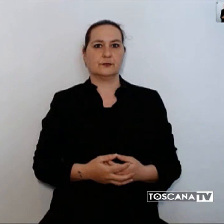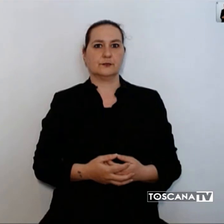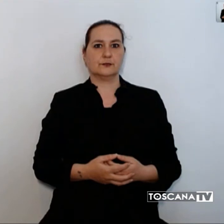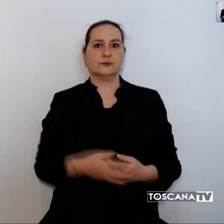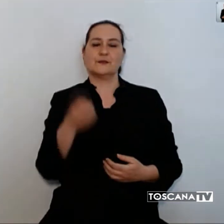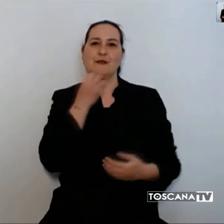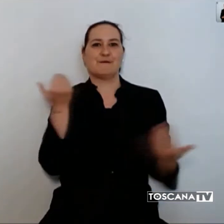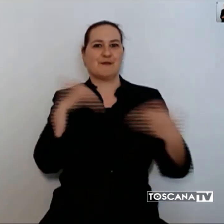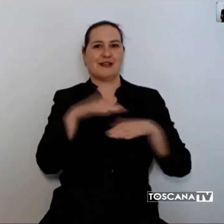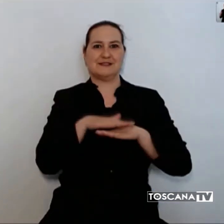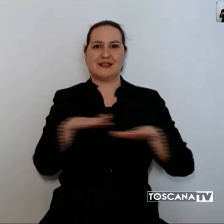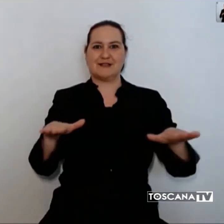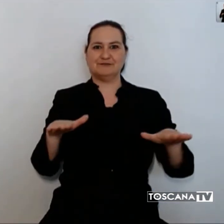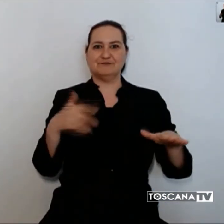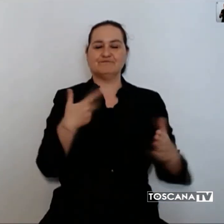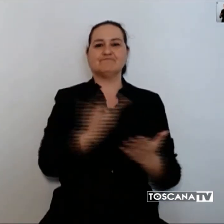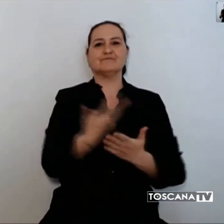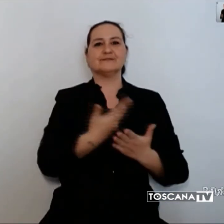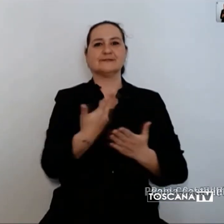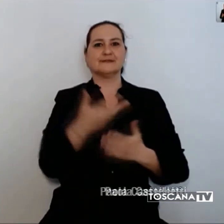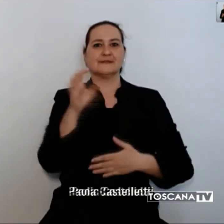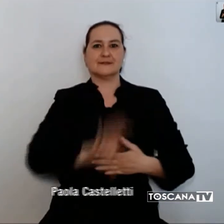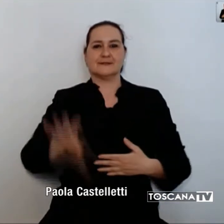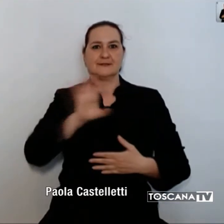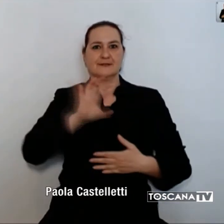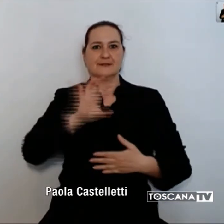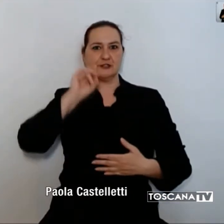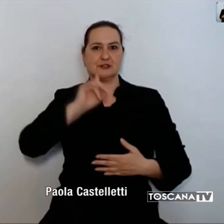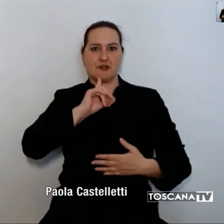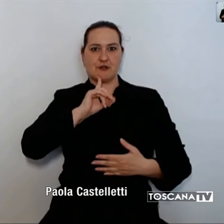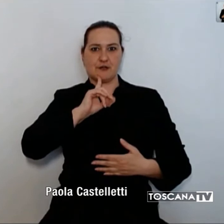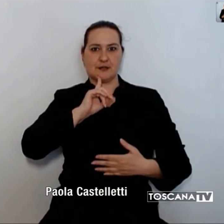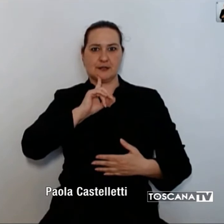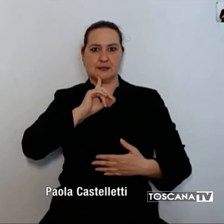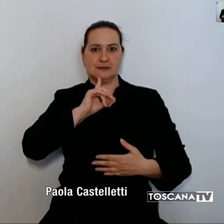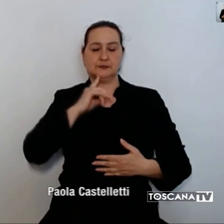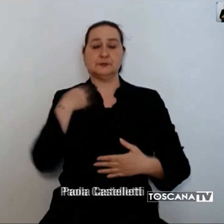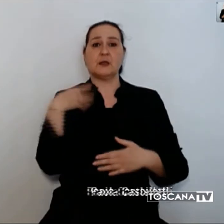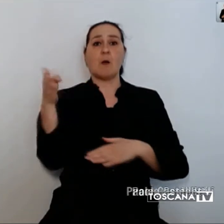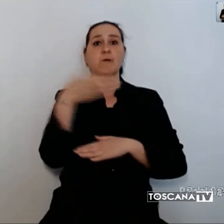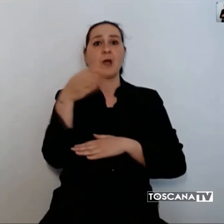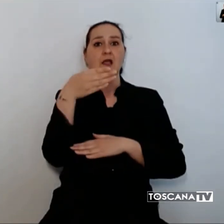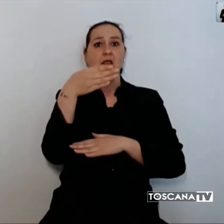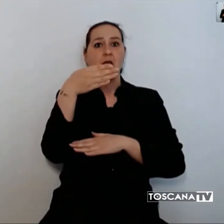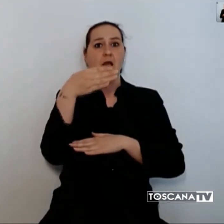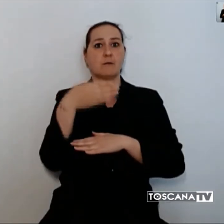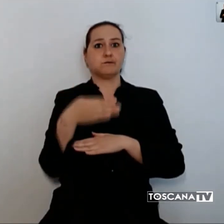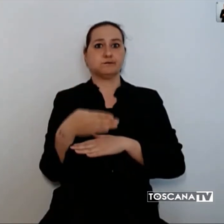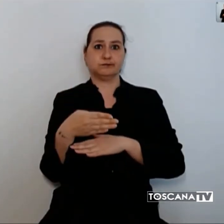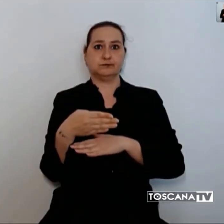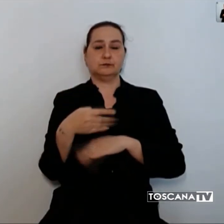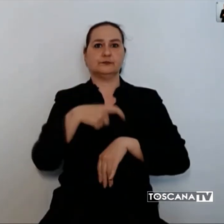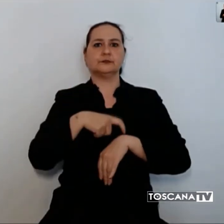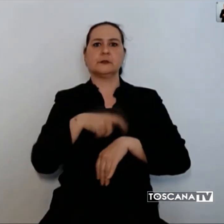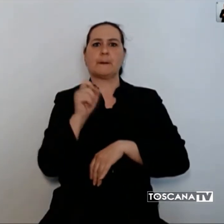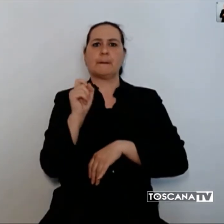Buonasera a tutti dalla Tg regionale per sordi bandiere a mezz'asta oggi alle 12 anche in Toscana